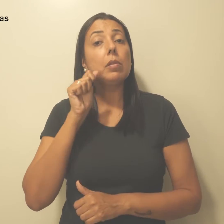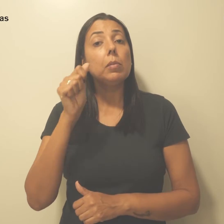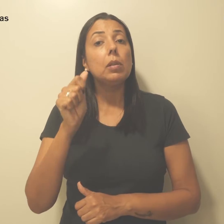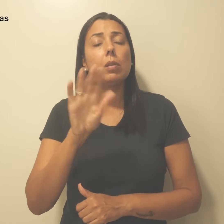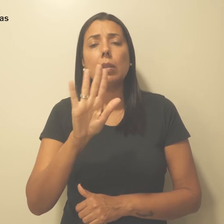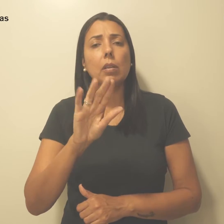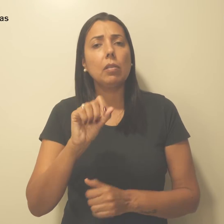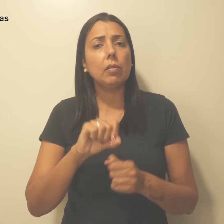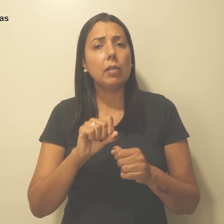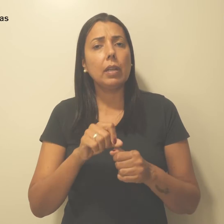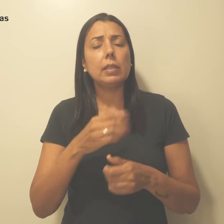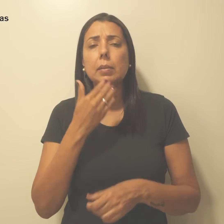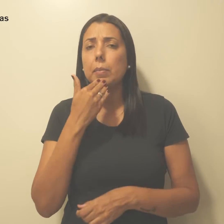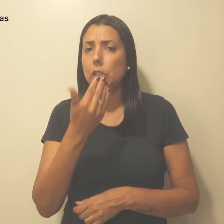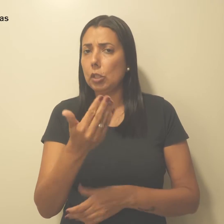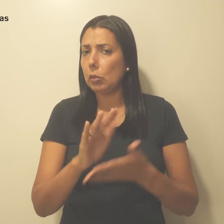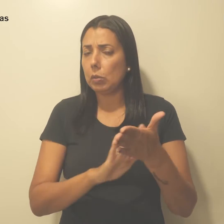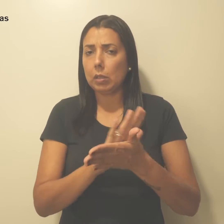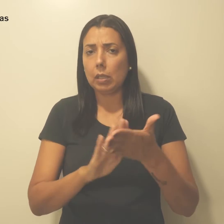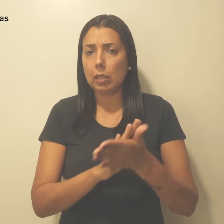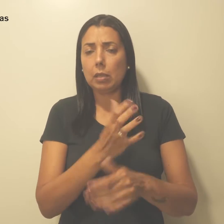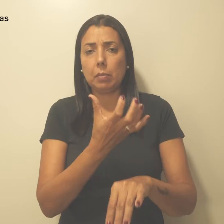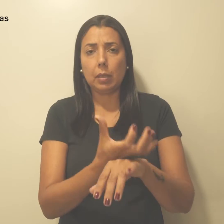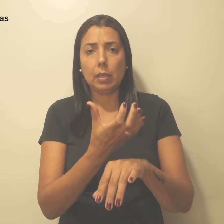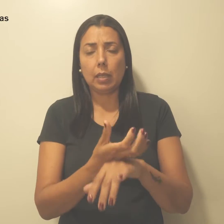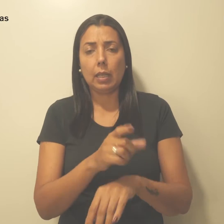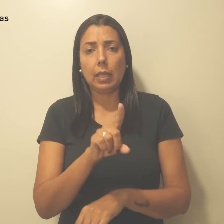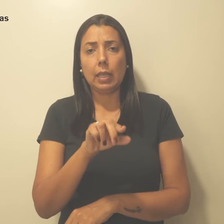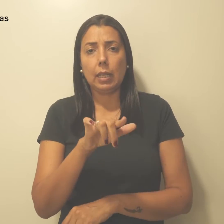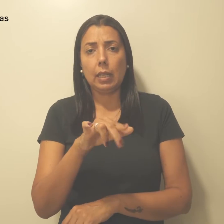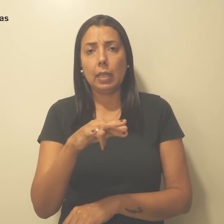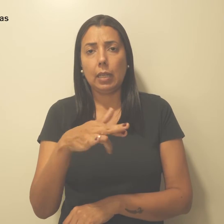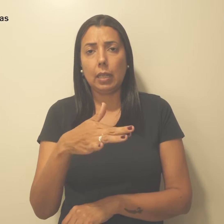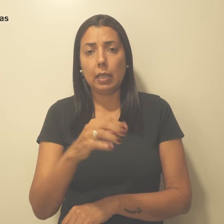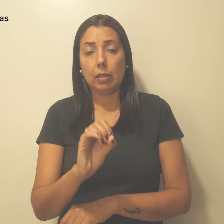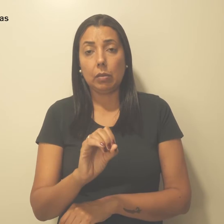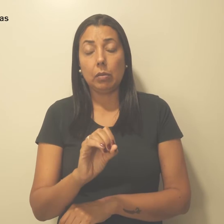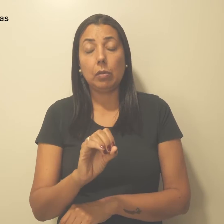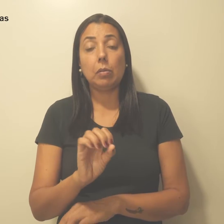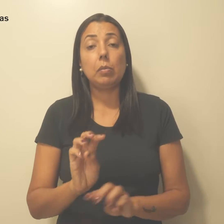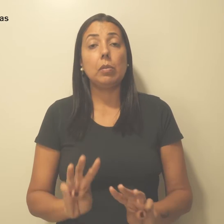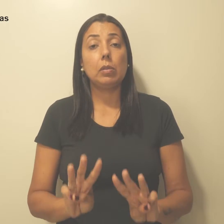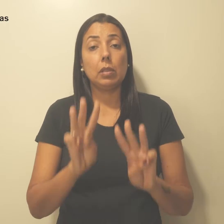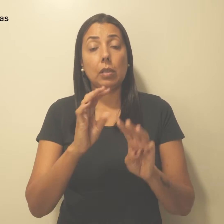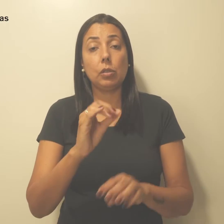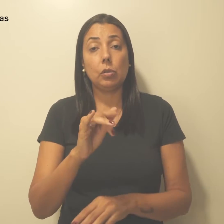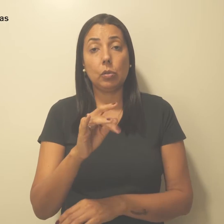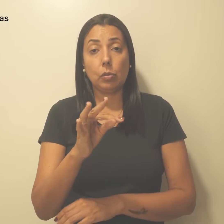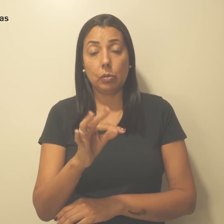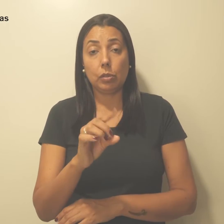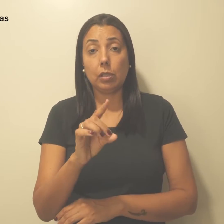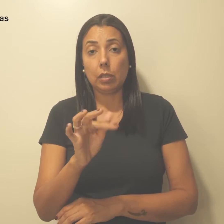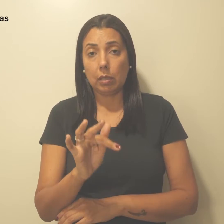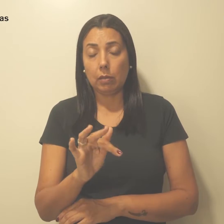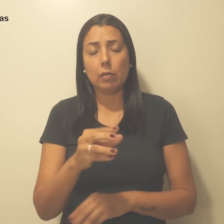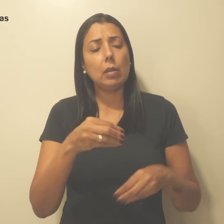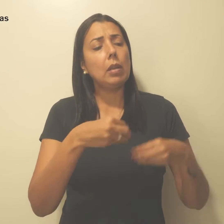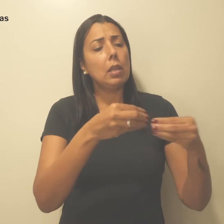faça pedidos. Matéria de Leandro Gomes para o site da CUTDF. Entregadores por